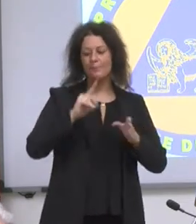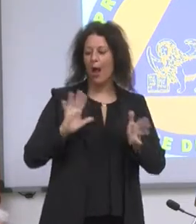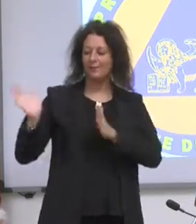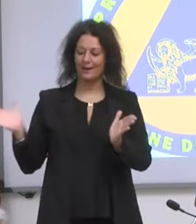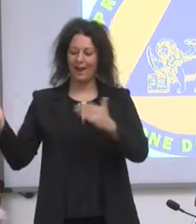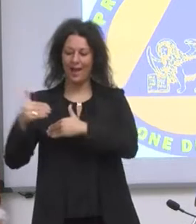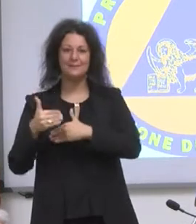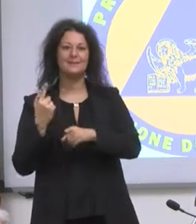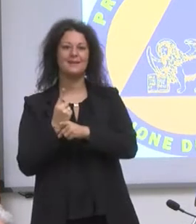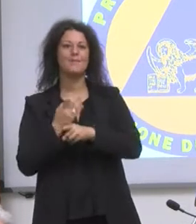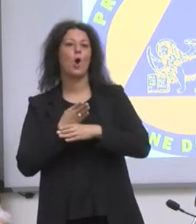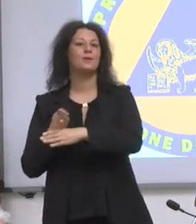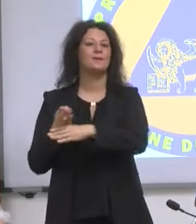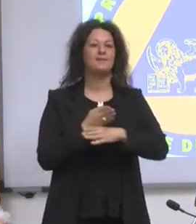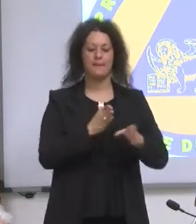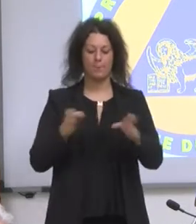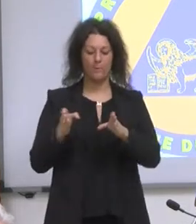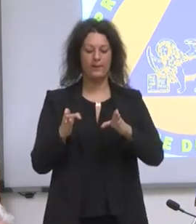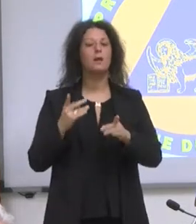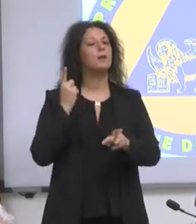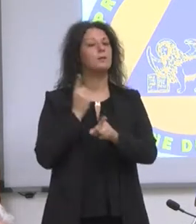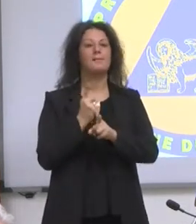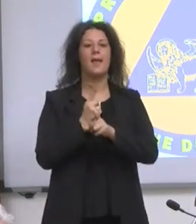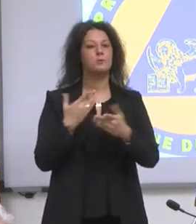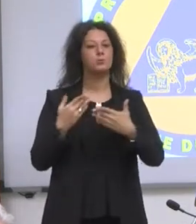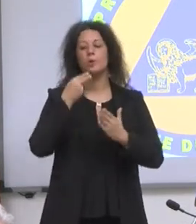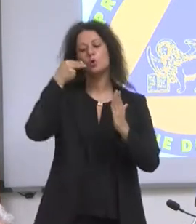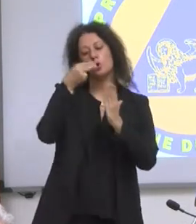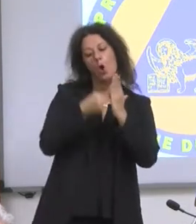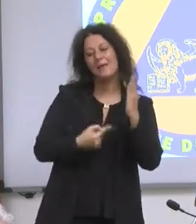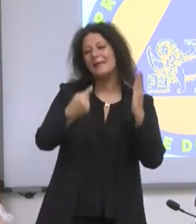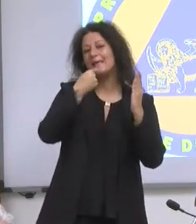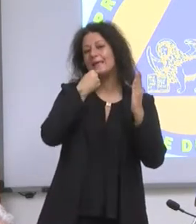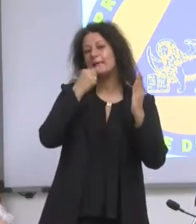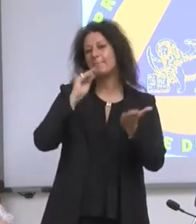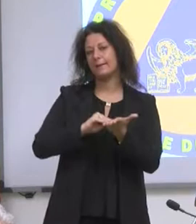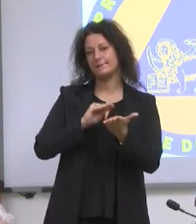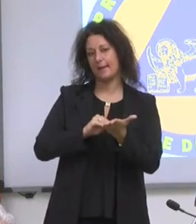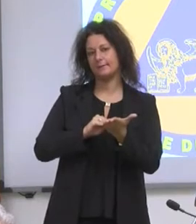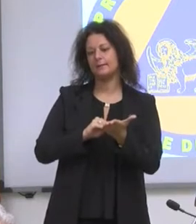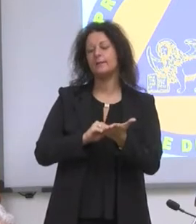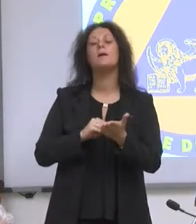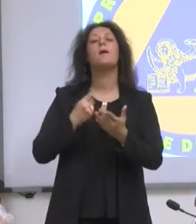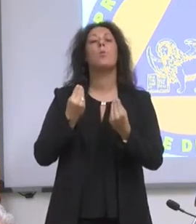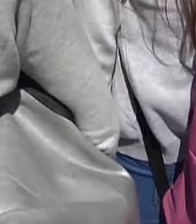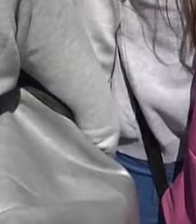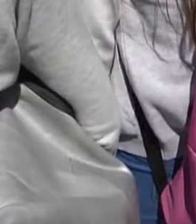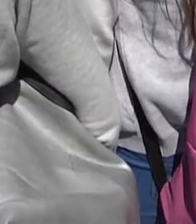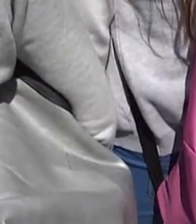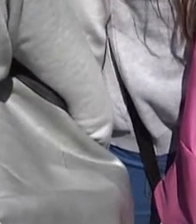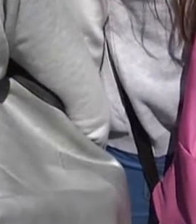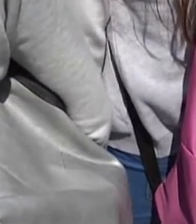condivisione devono essere segnati quando e chi c'era. E questo vale soprattutto per i post-scuola.